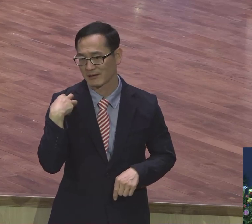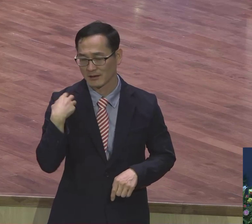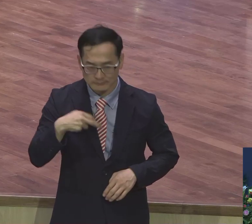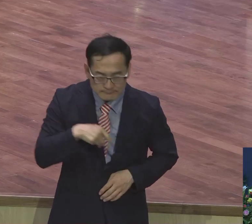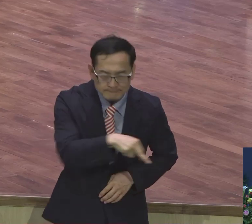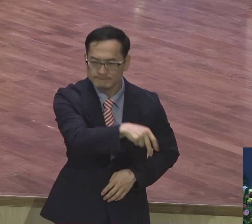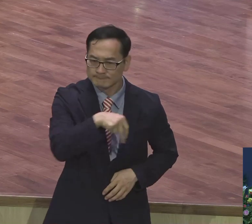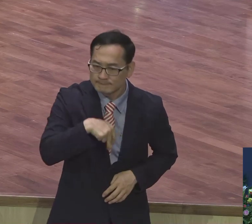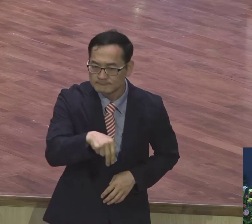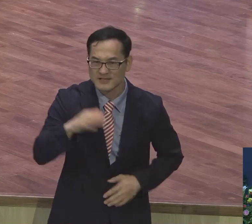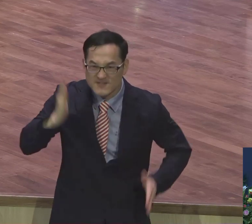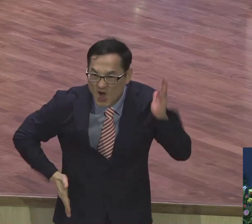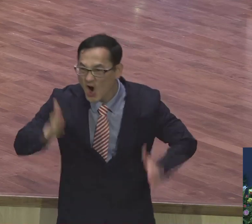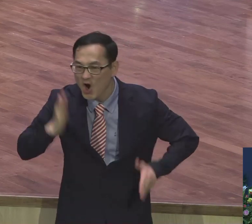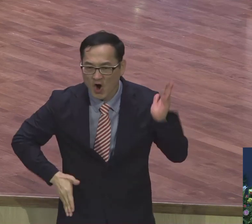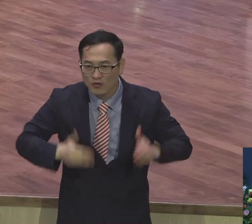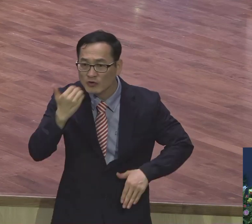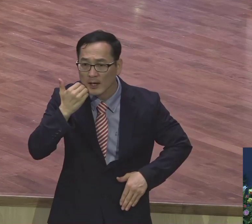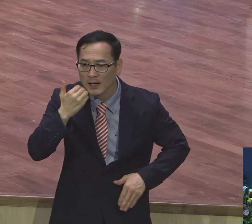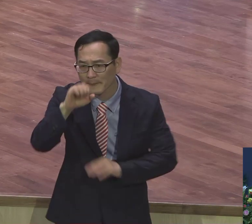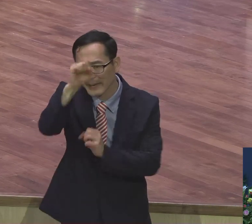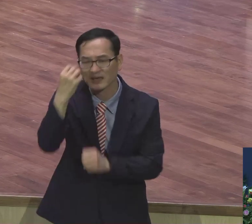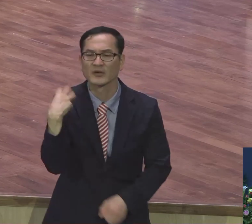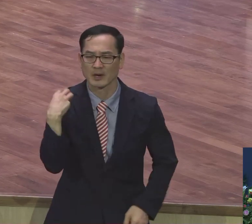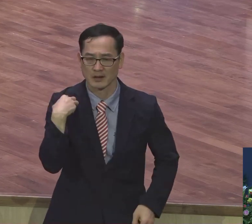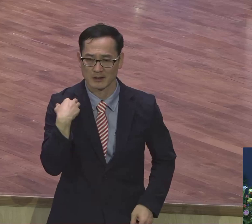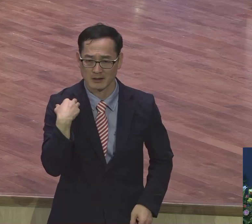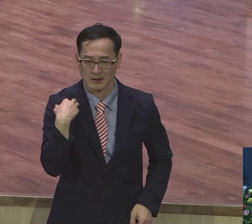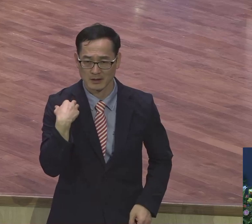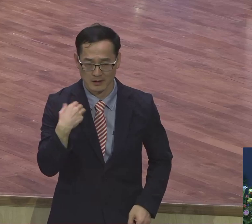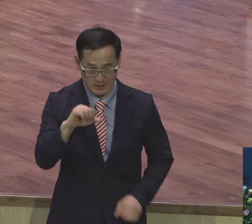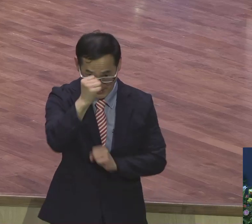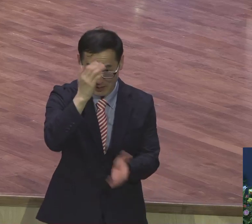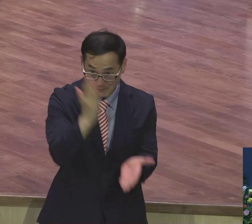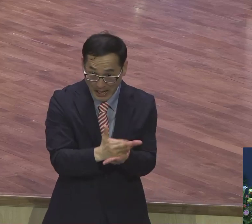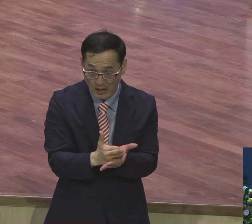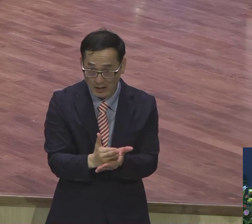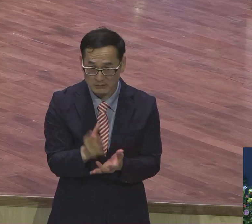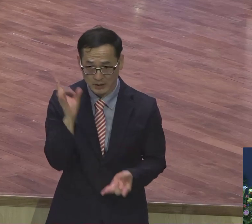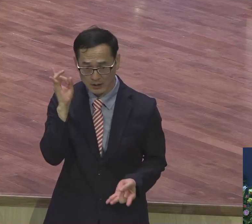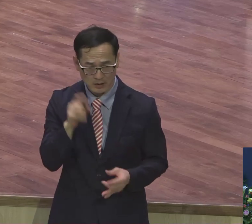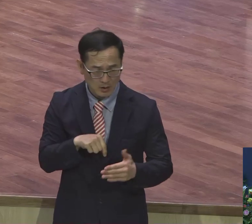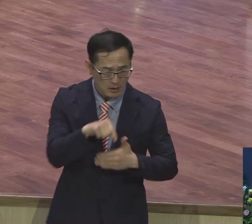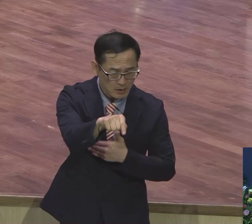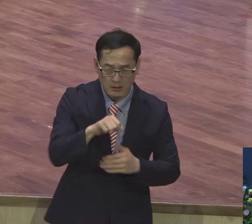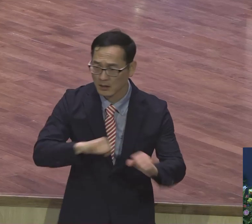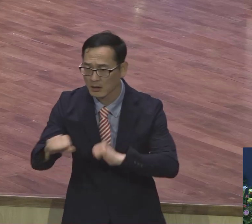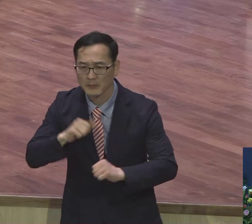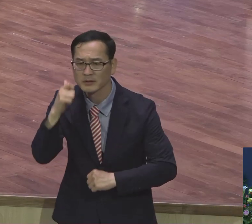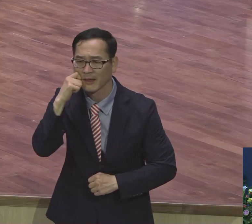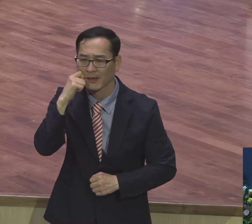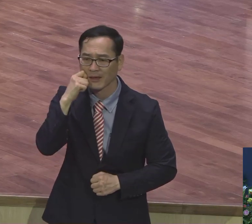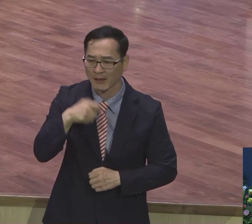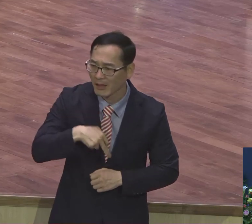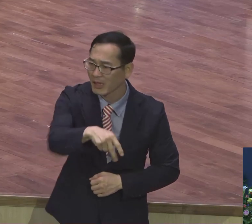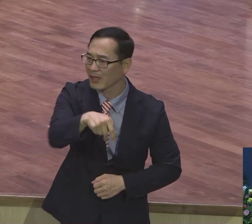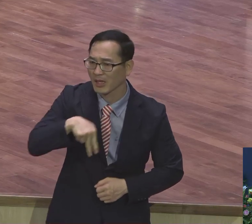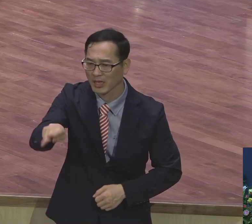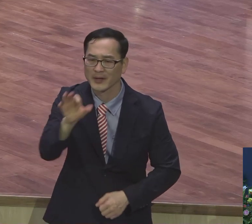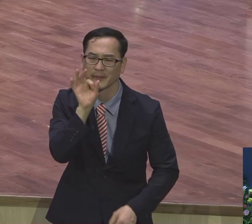걸어다니고 발로 뛰어다니고 이 발 이 발이 없으면 우리는 활동을 엄청나게 제한받게 되죠.